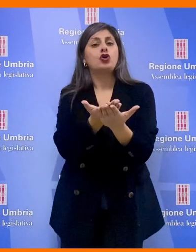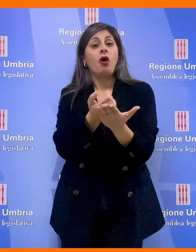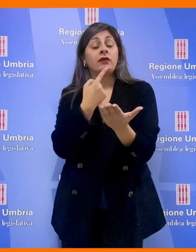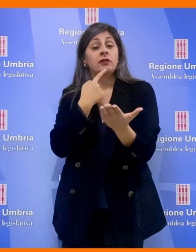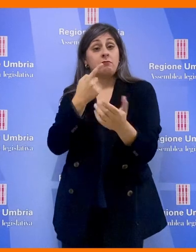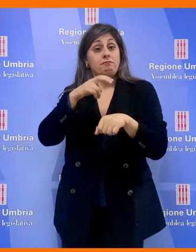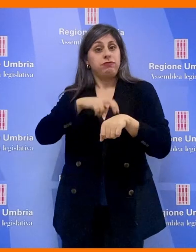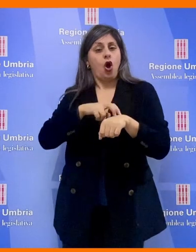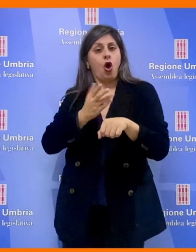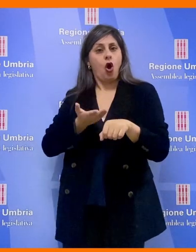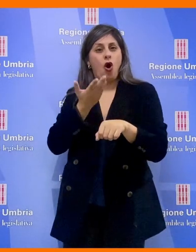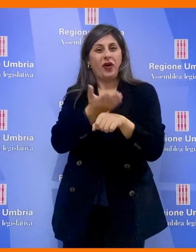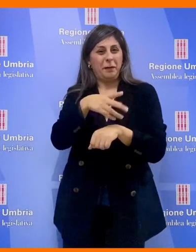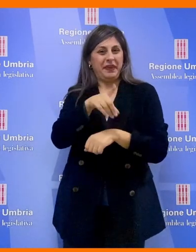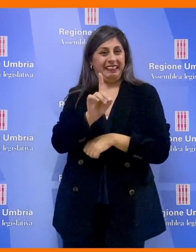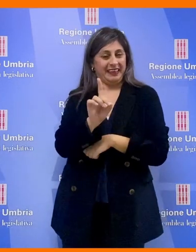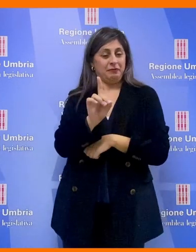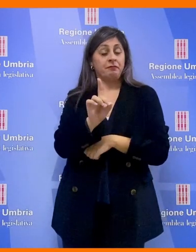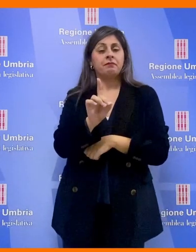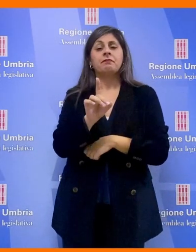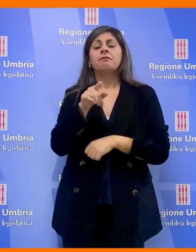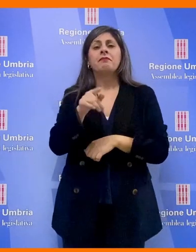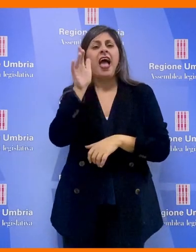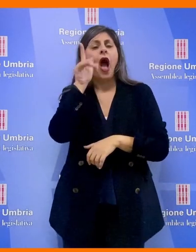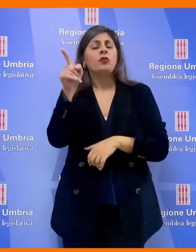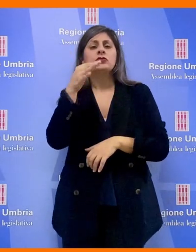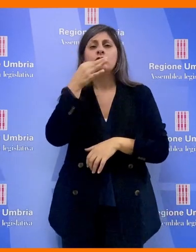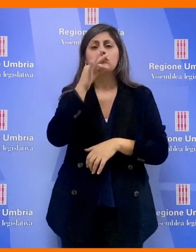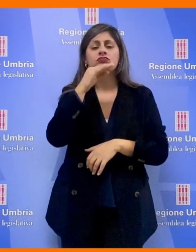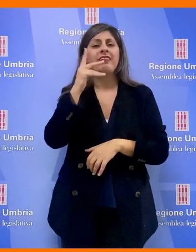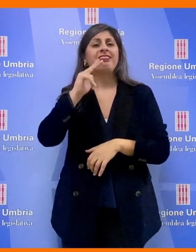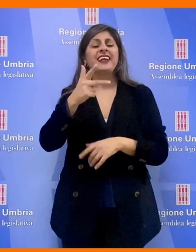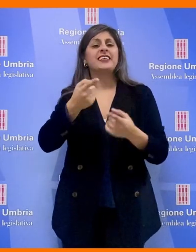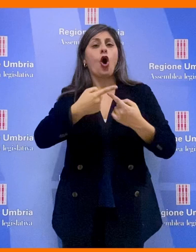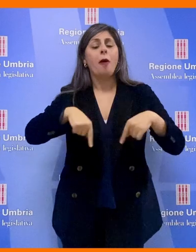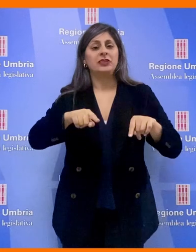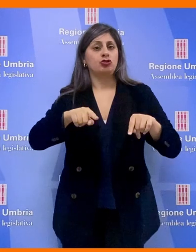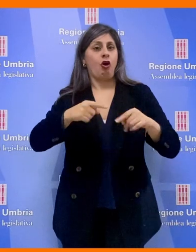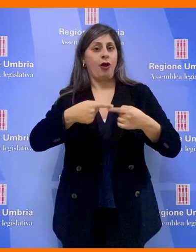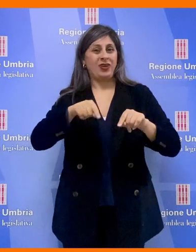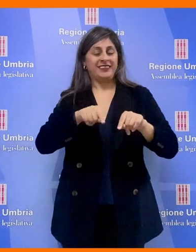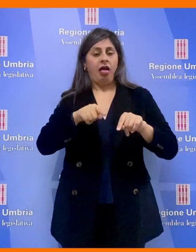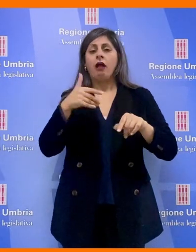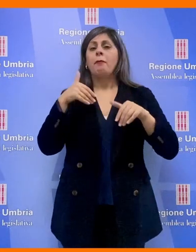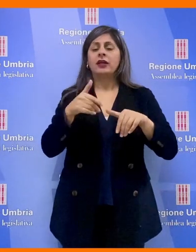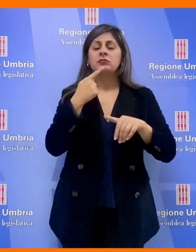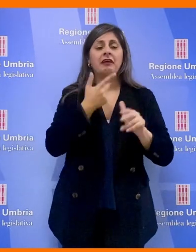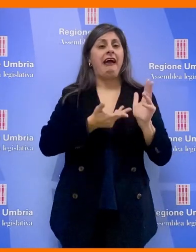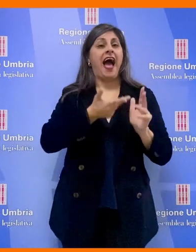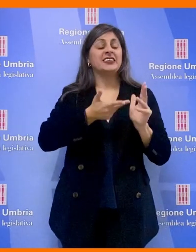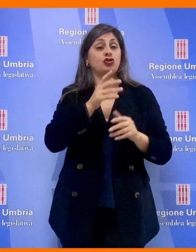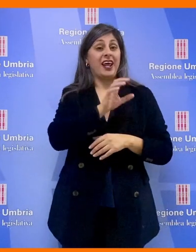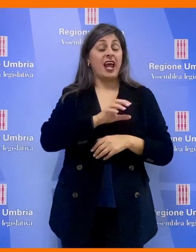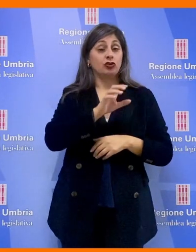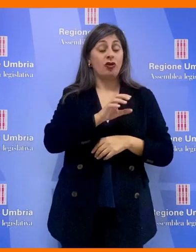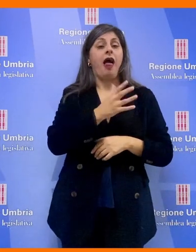Tommaso Bori in Partito Democratico al centro dell'audizione della terza commissione consigliare, a cui hanno partecipato gli assessori regionali